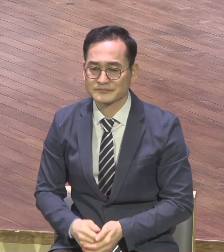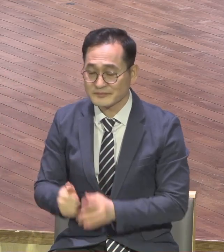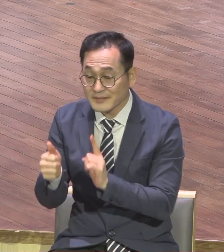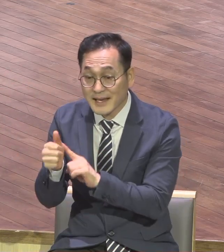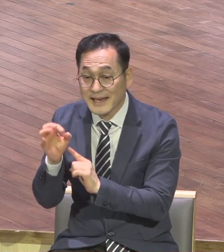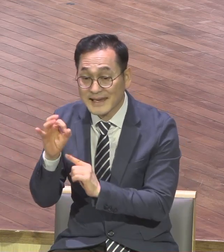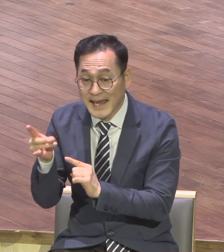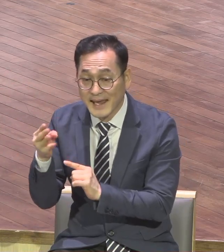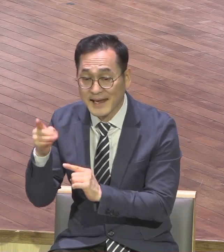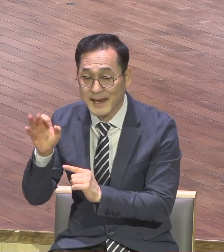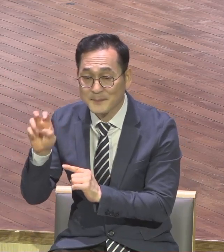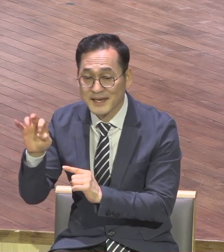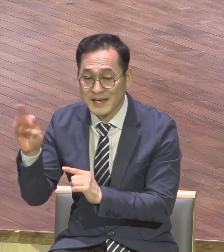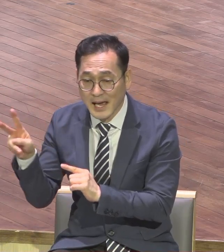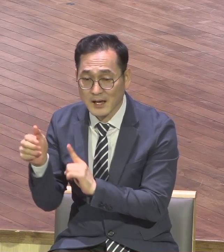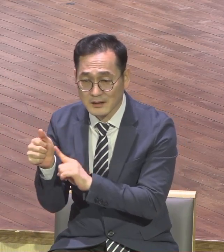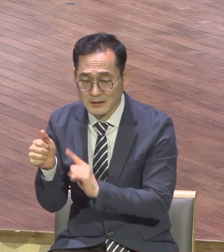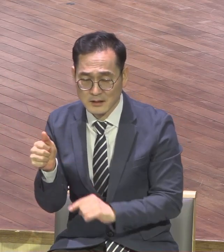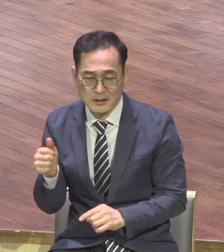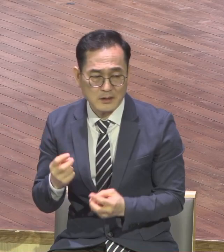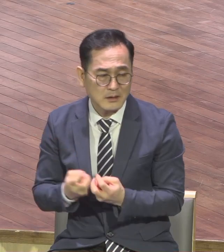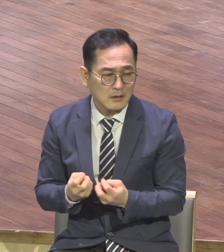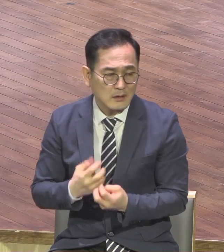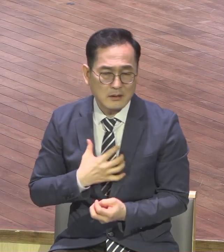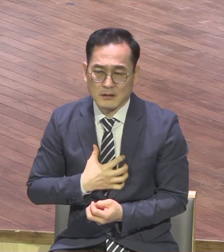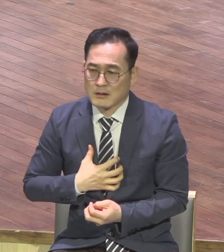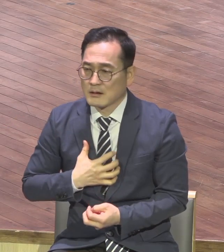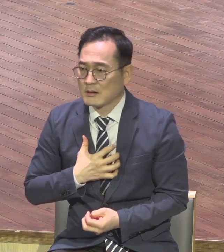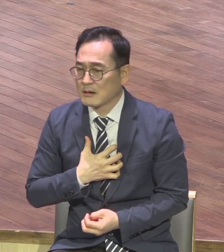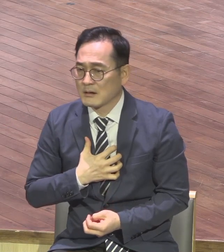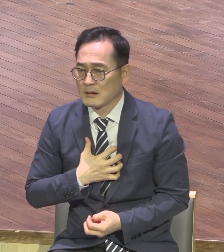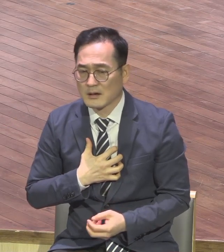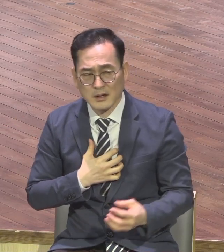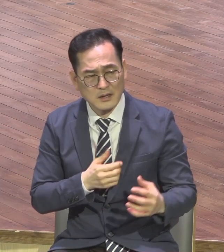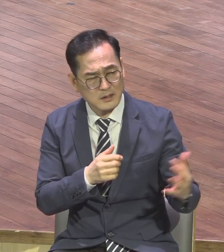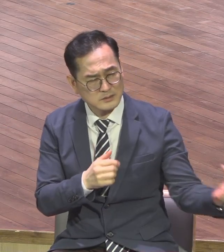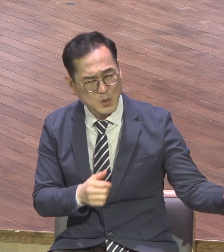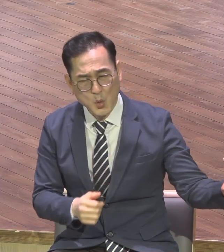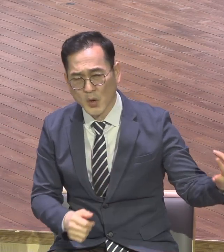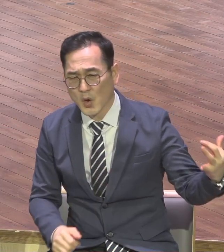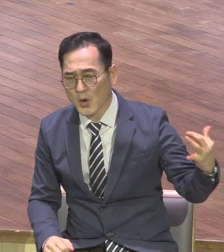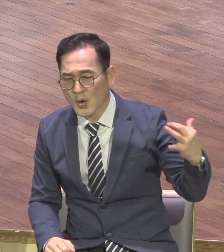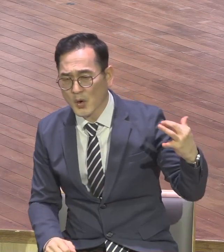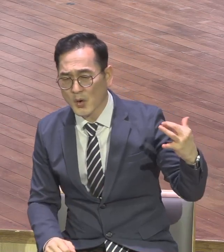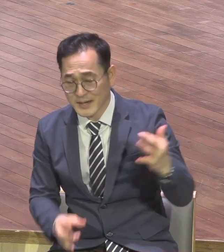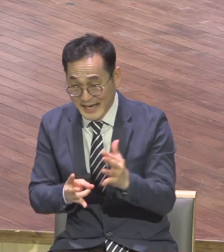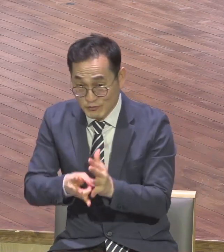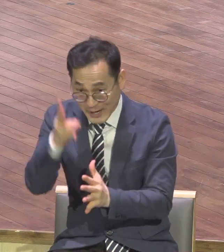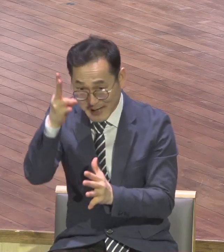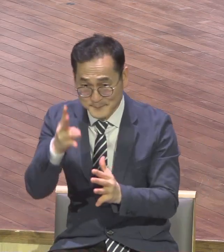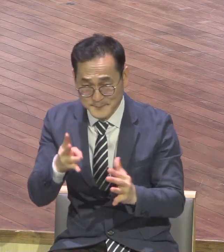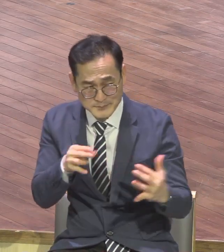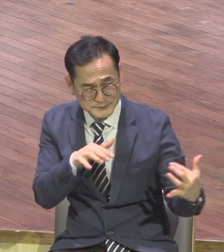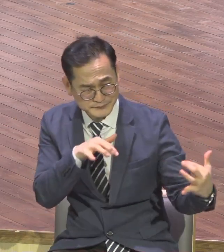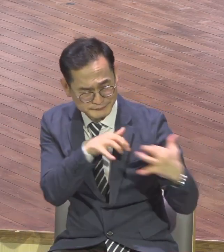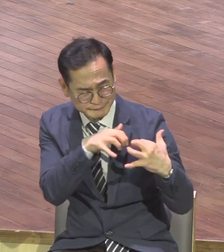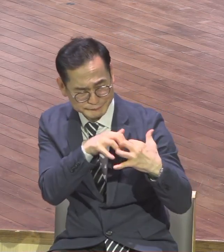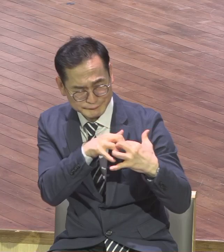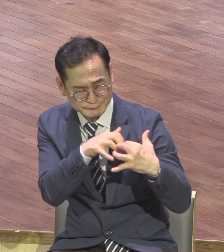마음이 엄청 조급했습니다 지금 바벨론의 공격으로 인해가지고 예루살렘이 지금 언제 무너질지